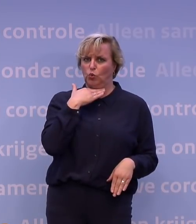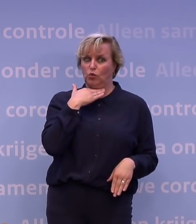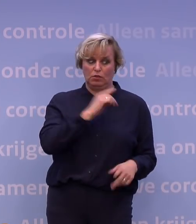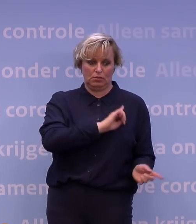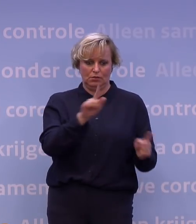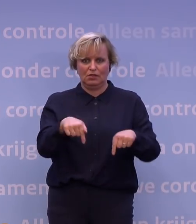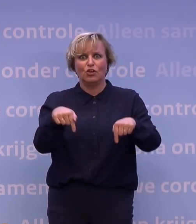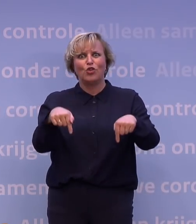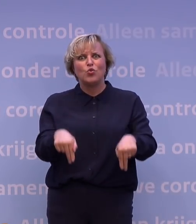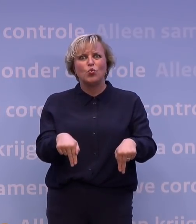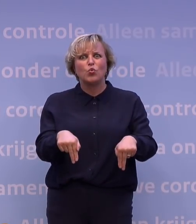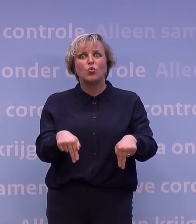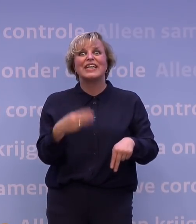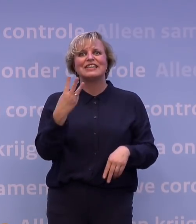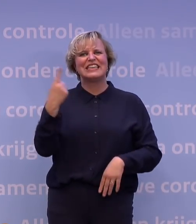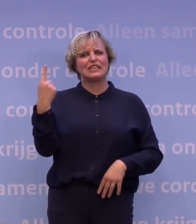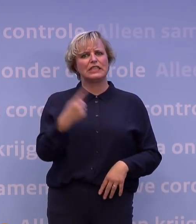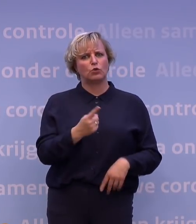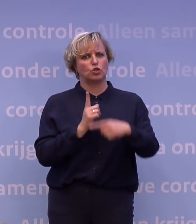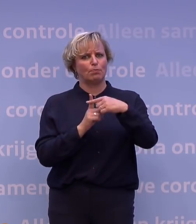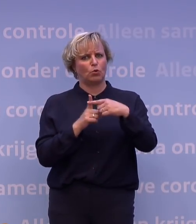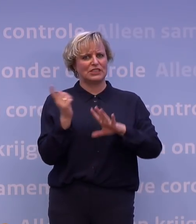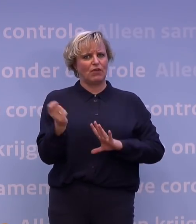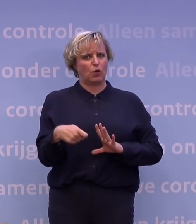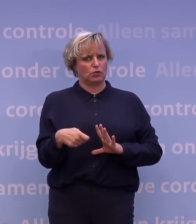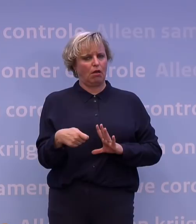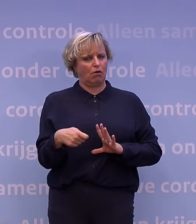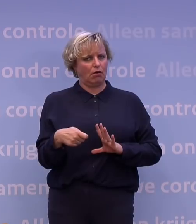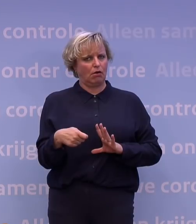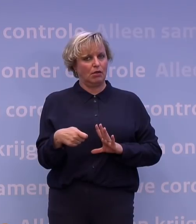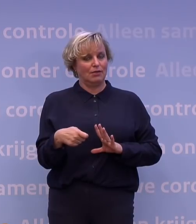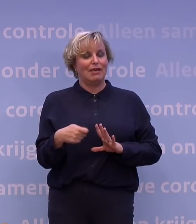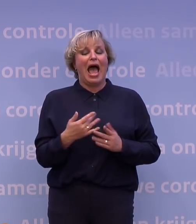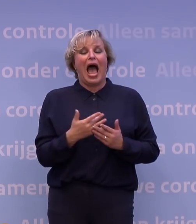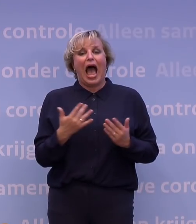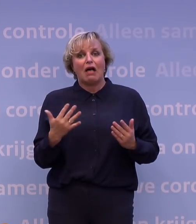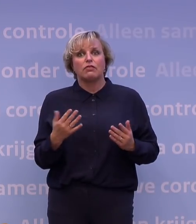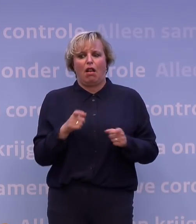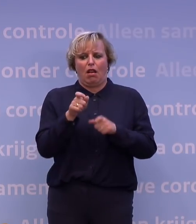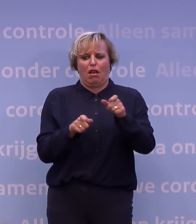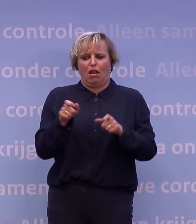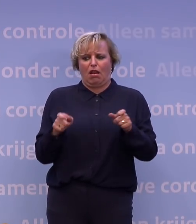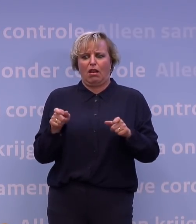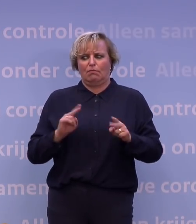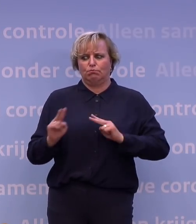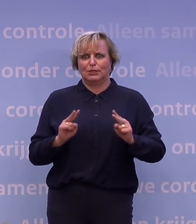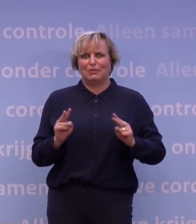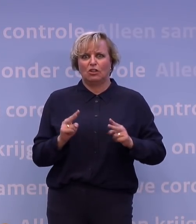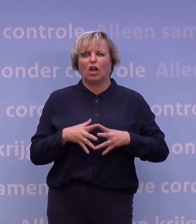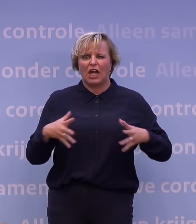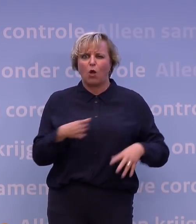staan, dan zitten we rond de 3.000 positieve uitslagen, met een aantal besmettelijke, wat ruim 100.000 is op dit moment.